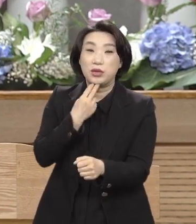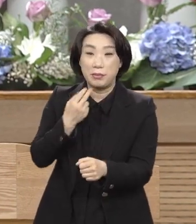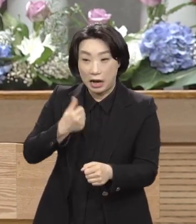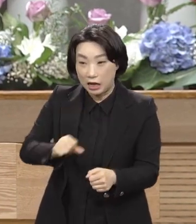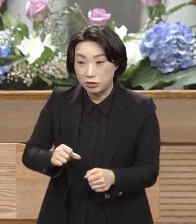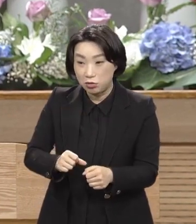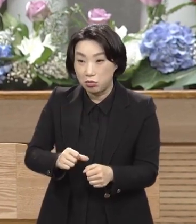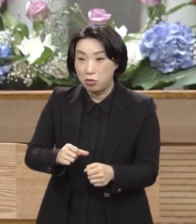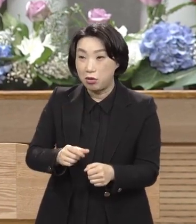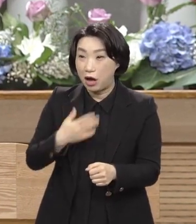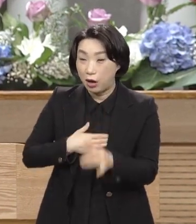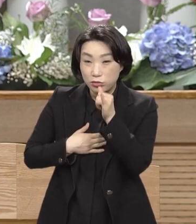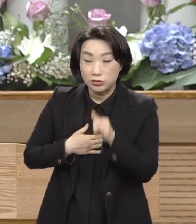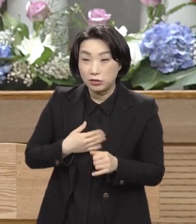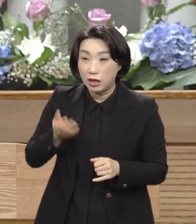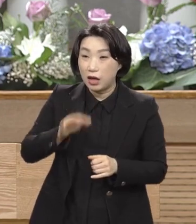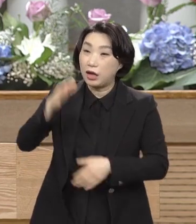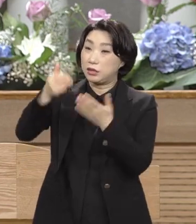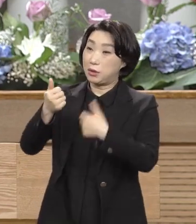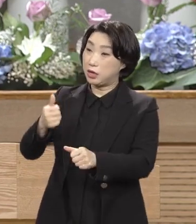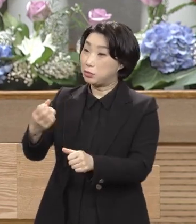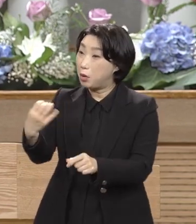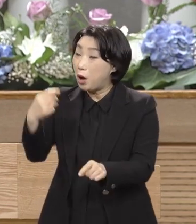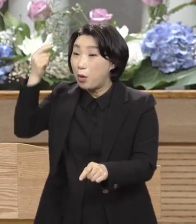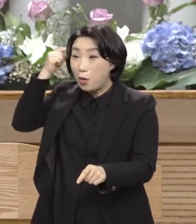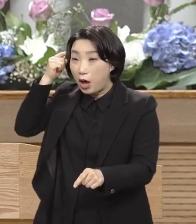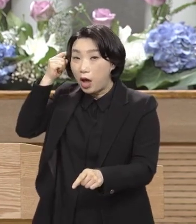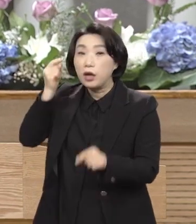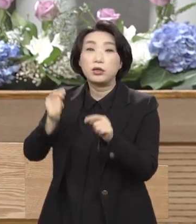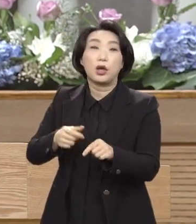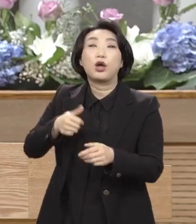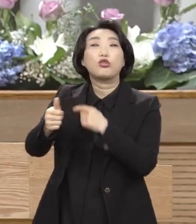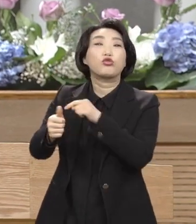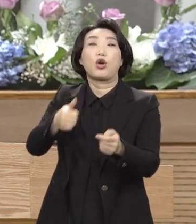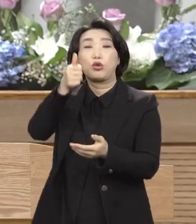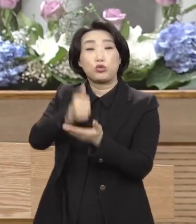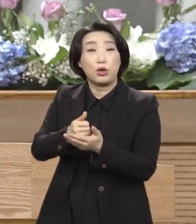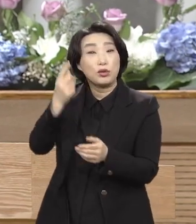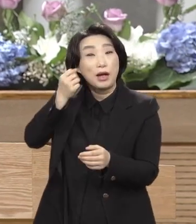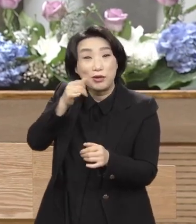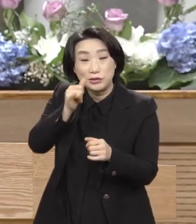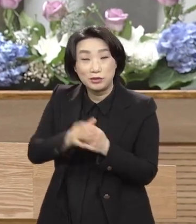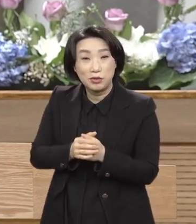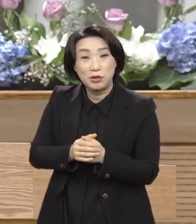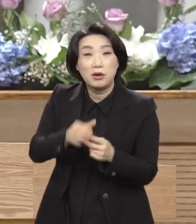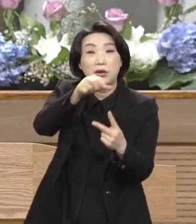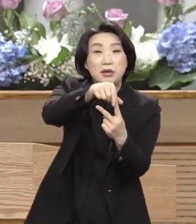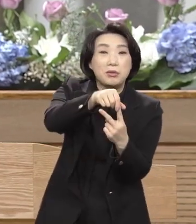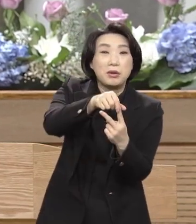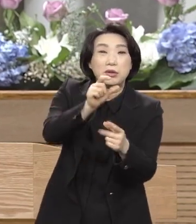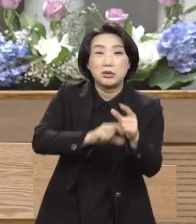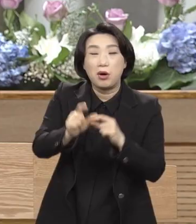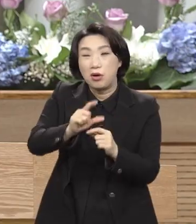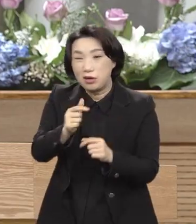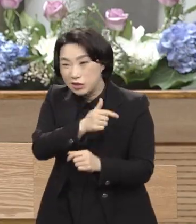그리스도라고 말하느냐 이게 죽여야 할 죄라는 거예요. 바나보보다도 훨씬 큰 죄라는 거예요. 그러나 큰